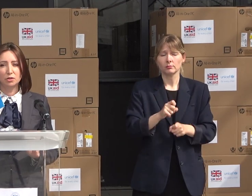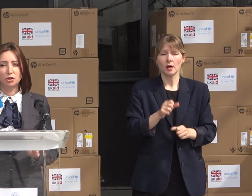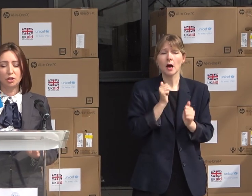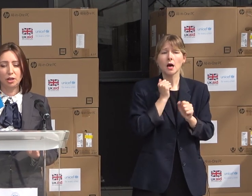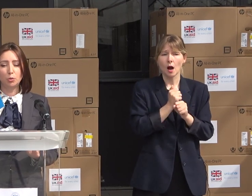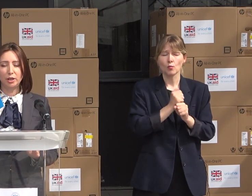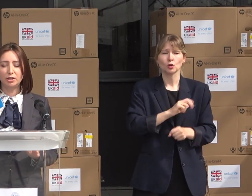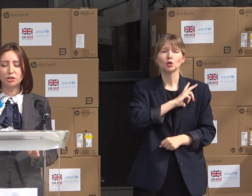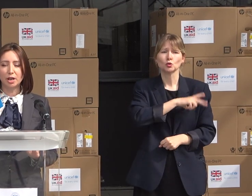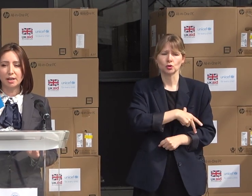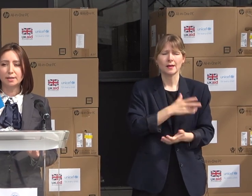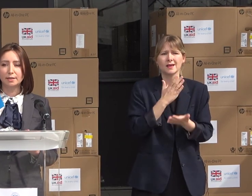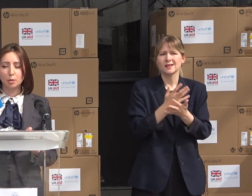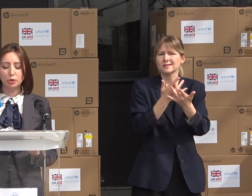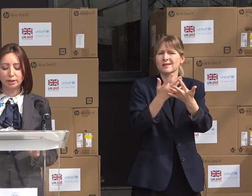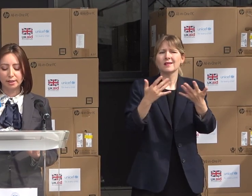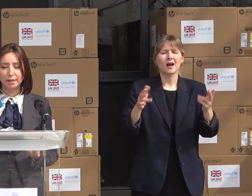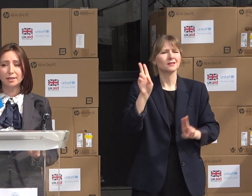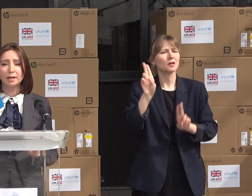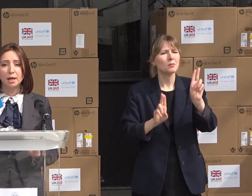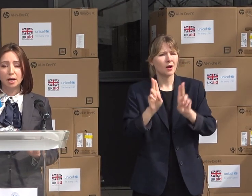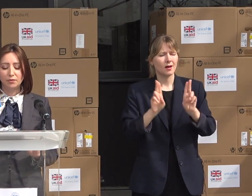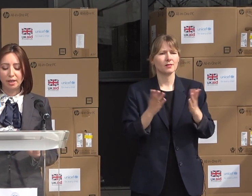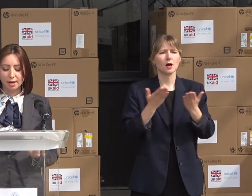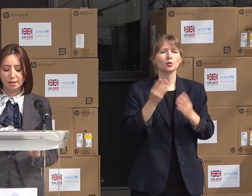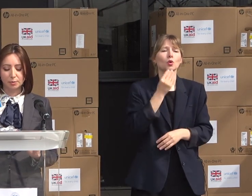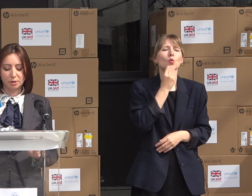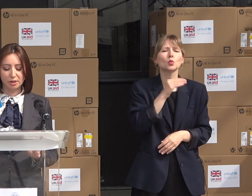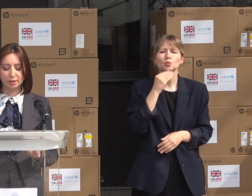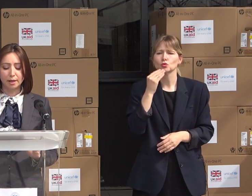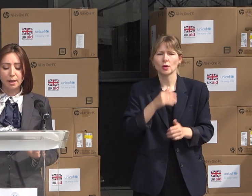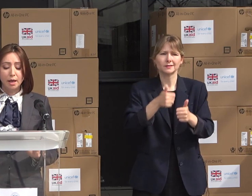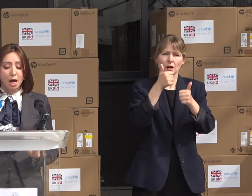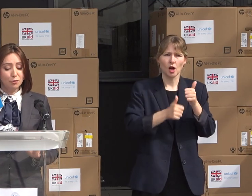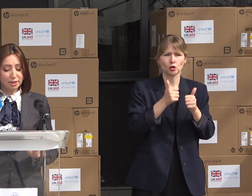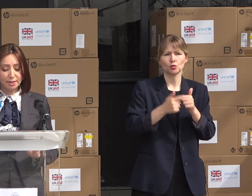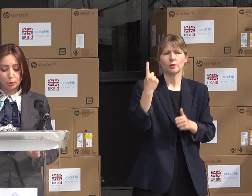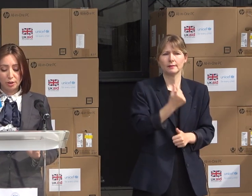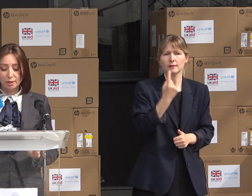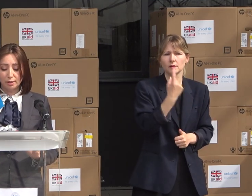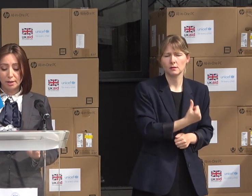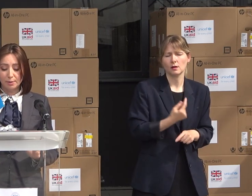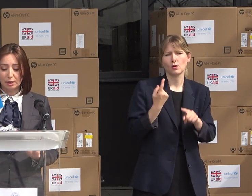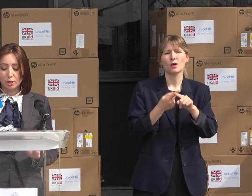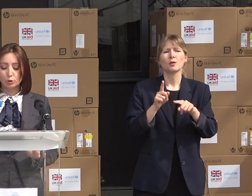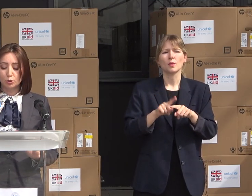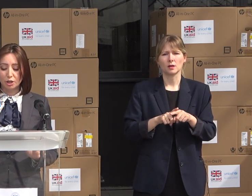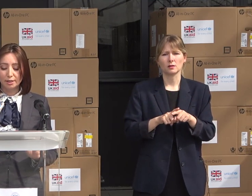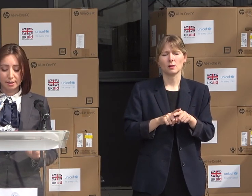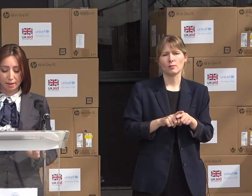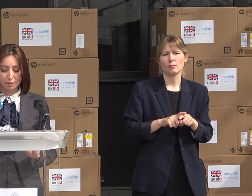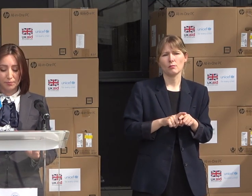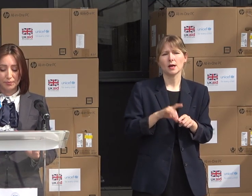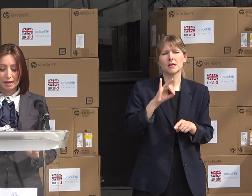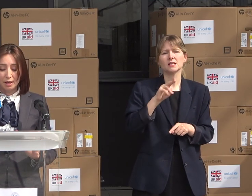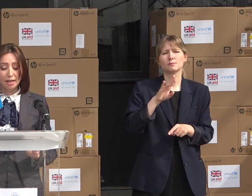și politici care se îmbunătățesc în fiecare săptământ. A fost instituit Inspectoratul Social